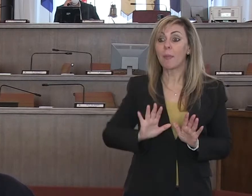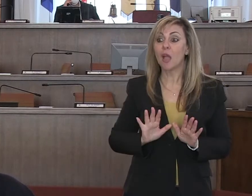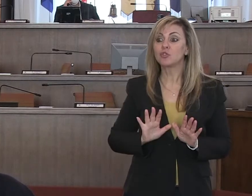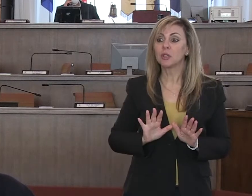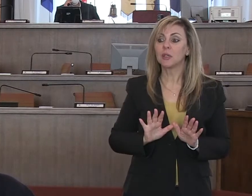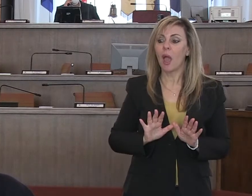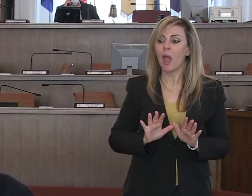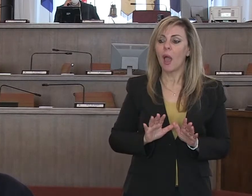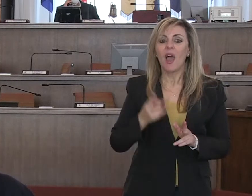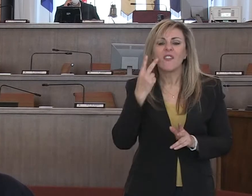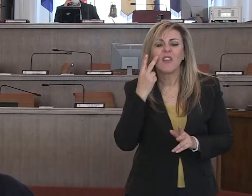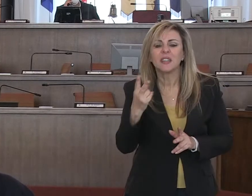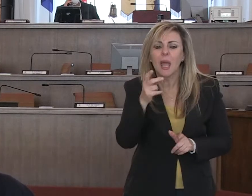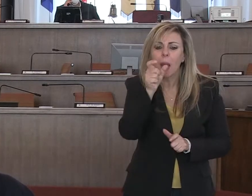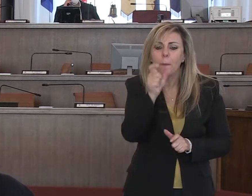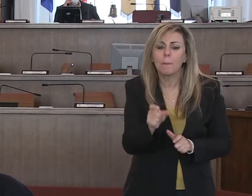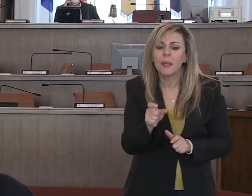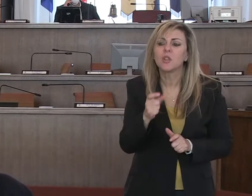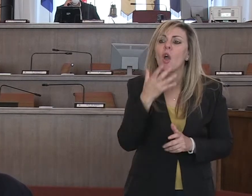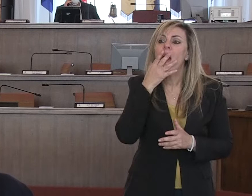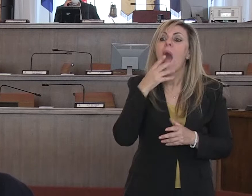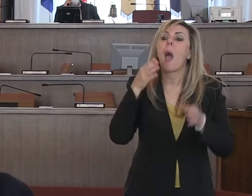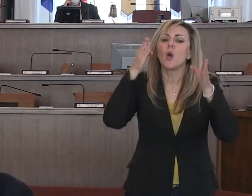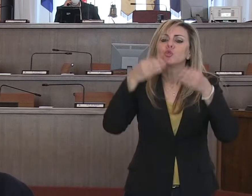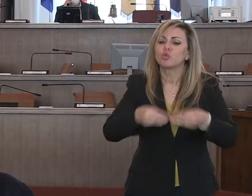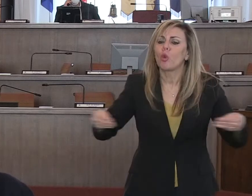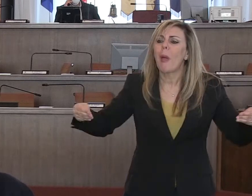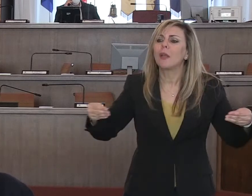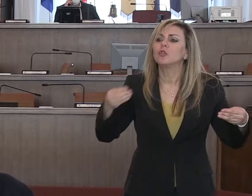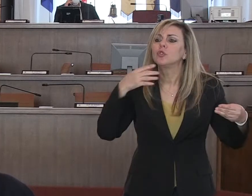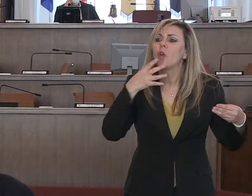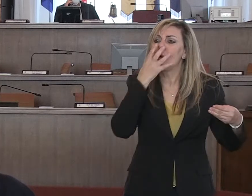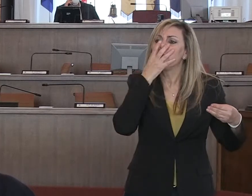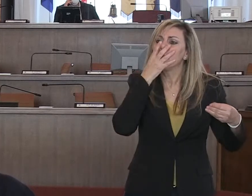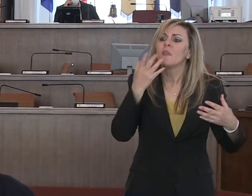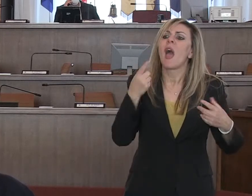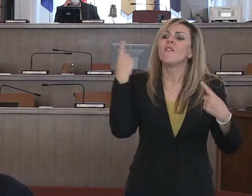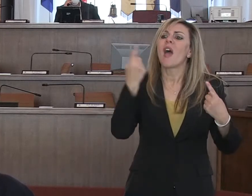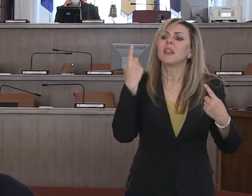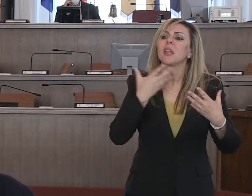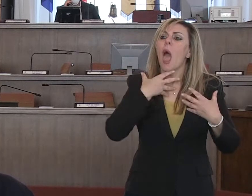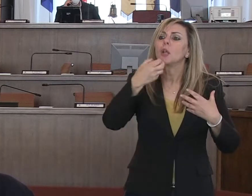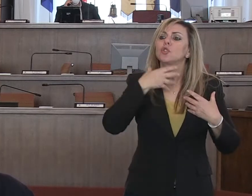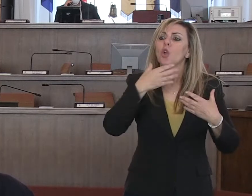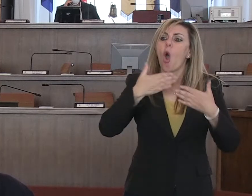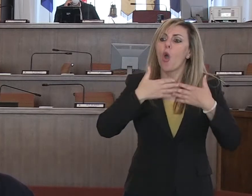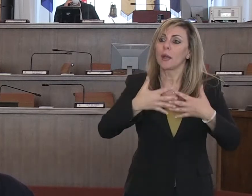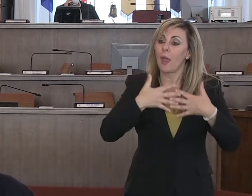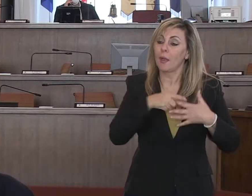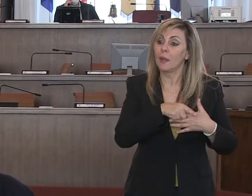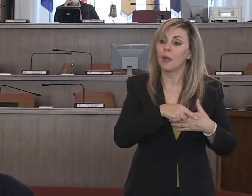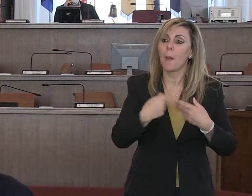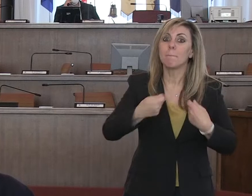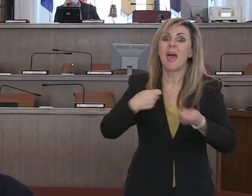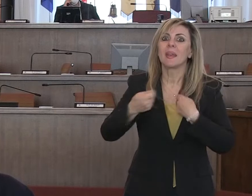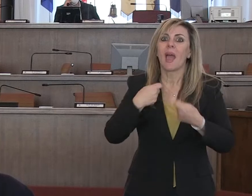individuare e soprattutto reperire ventilatori. Siamo sul mercato, quindi non soltanto ci appoggiamo alla protezione